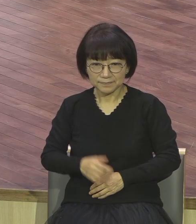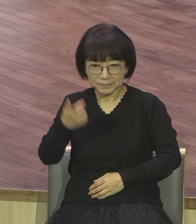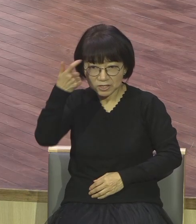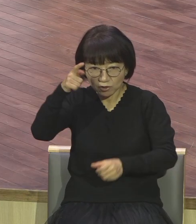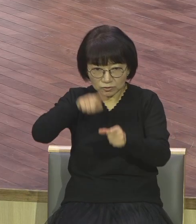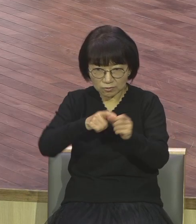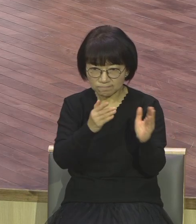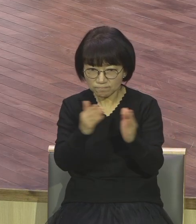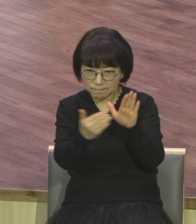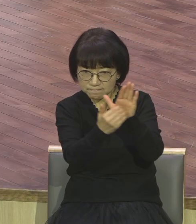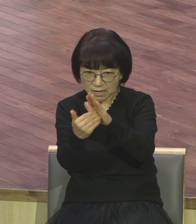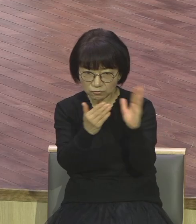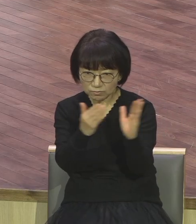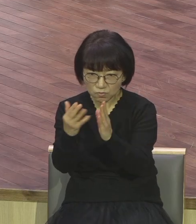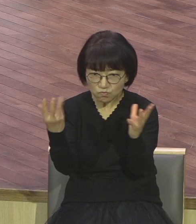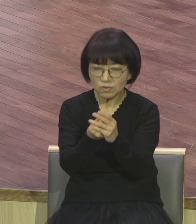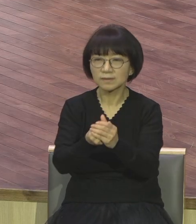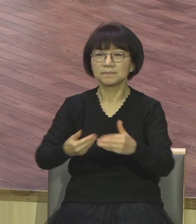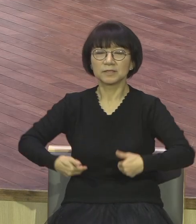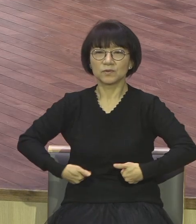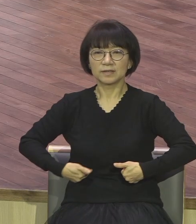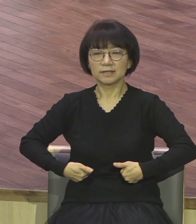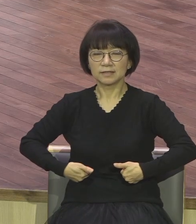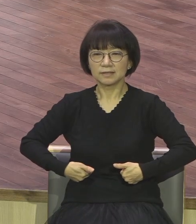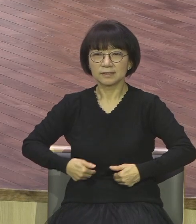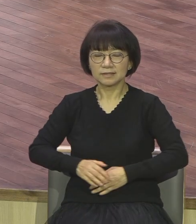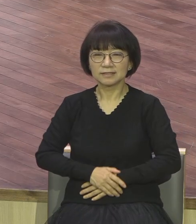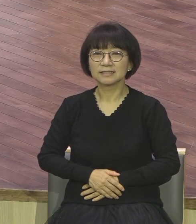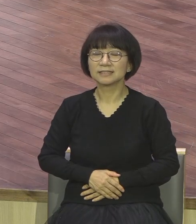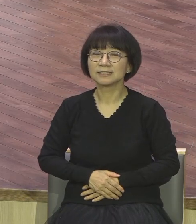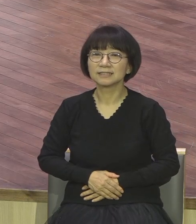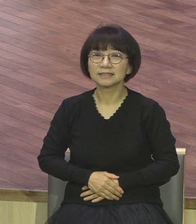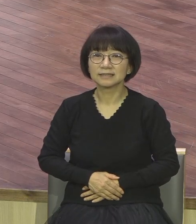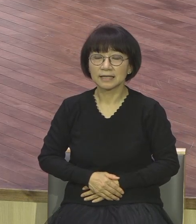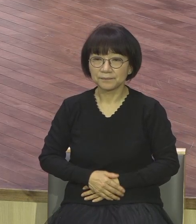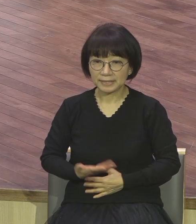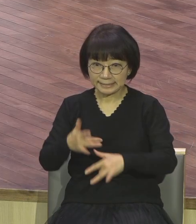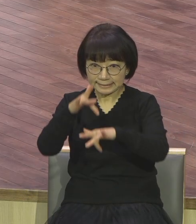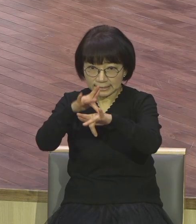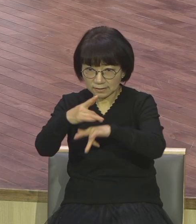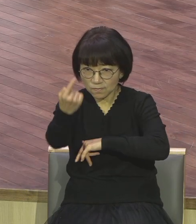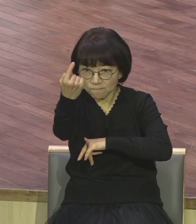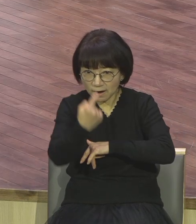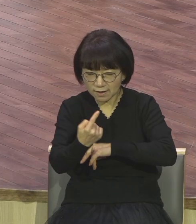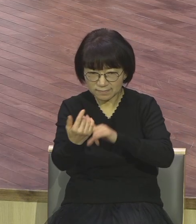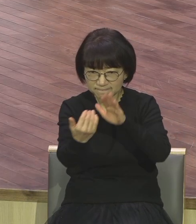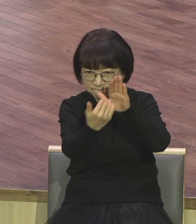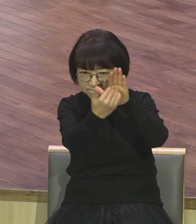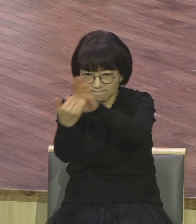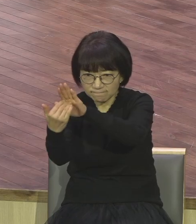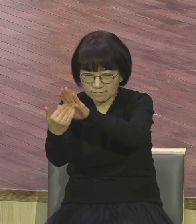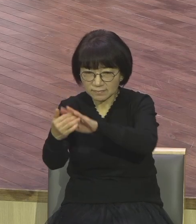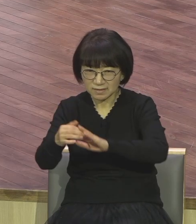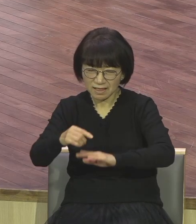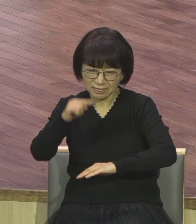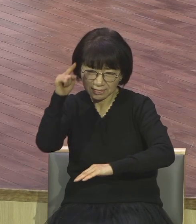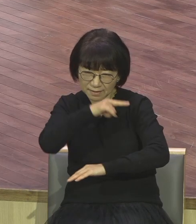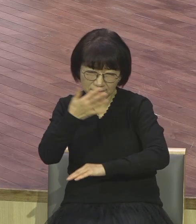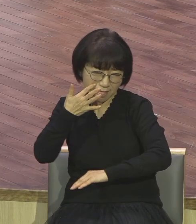돼요 영적 대응 영적으로 그런 사단이 텀타지 못하도록 가라지들이 끼어들지 못하도록 눈에 불을